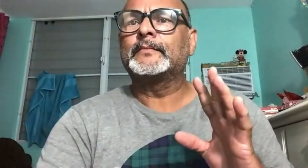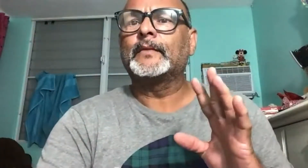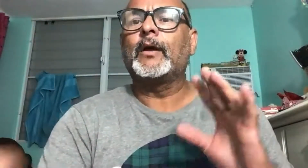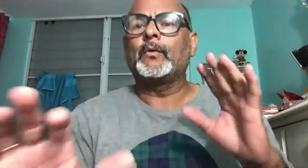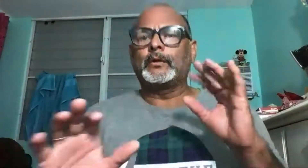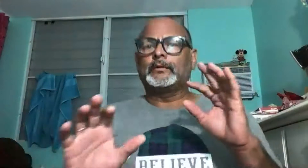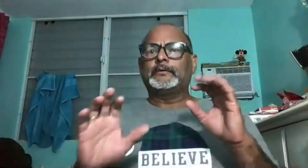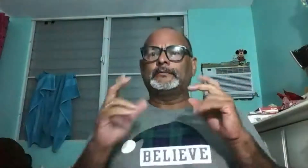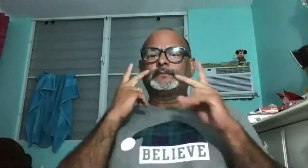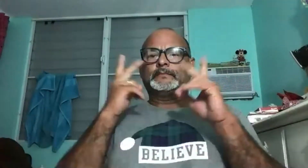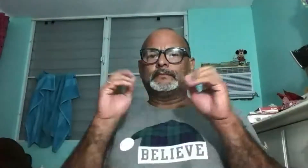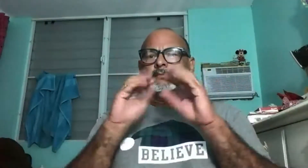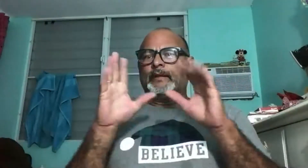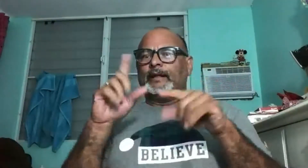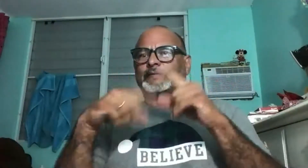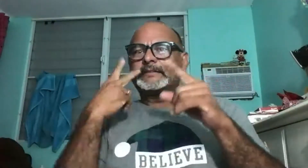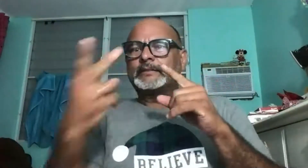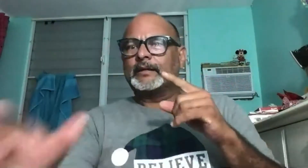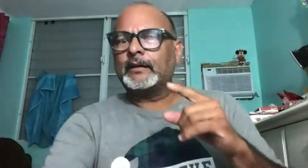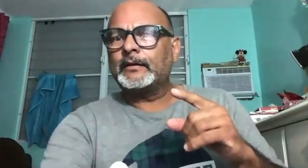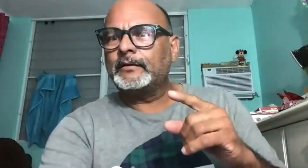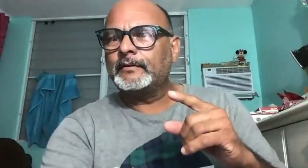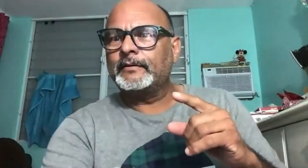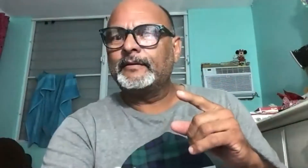dame un momento Evelyn que también fuiste del Spotlight